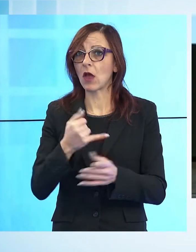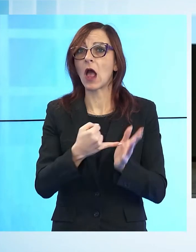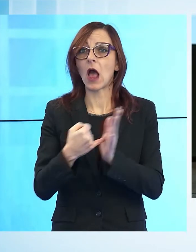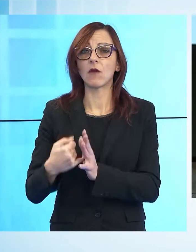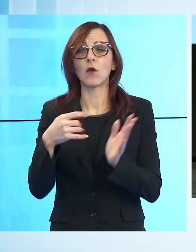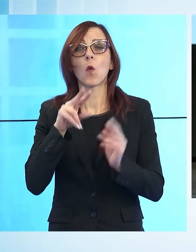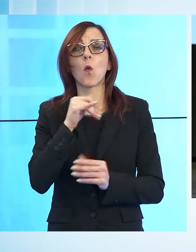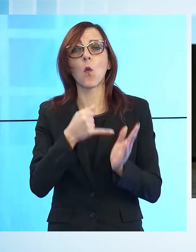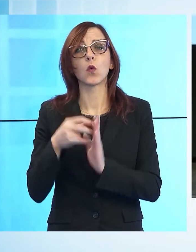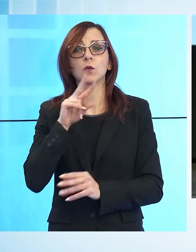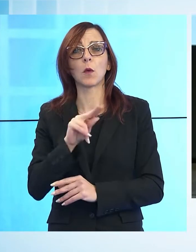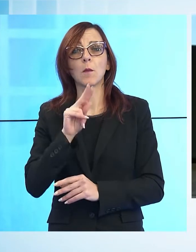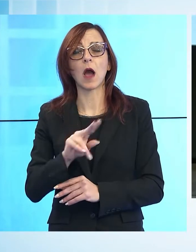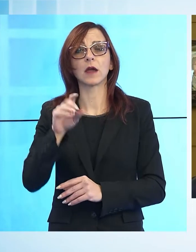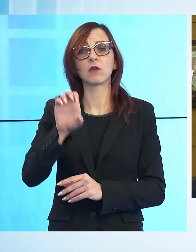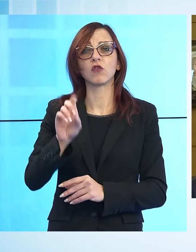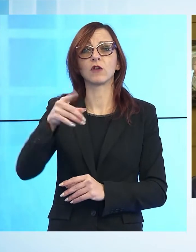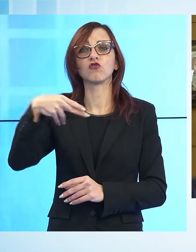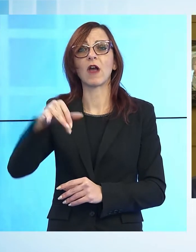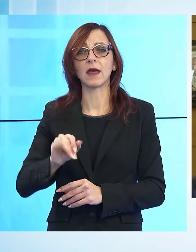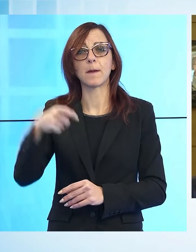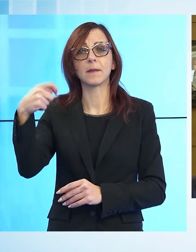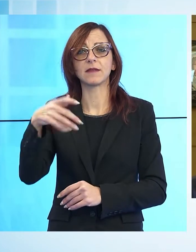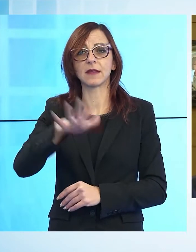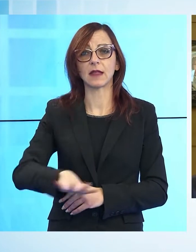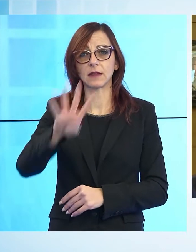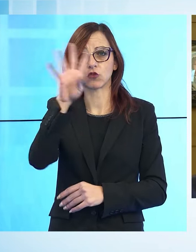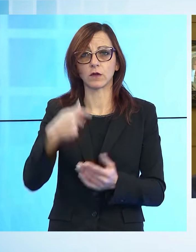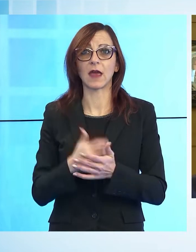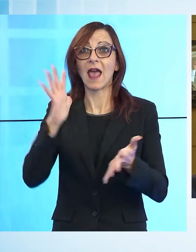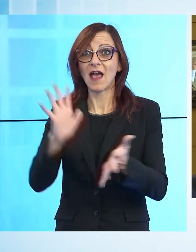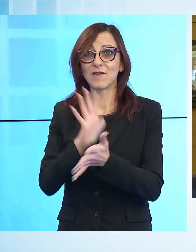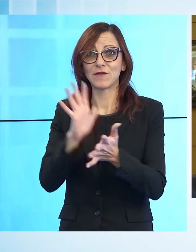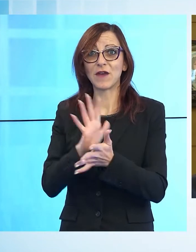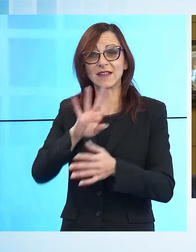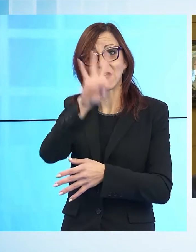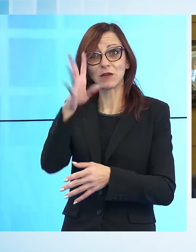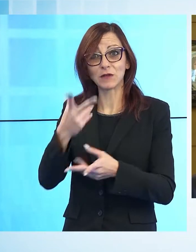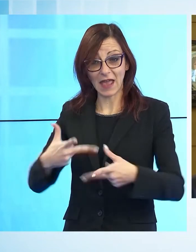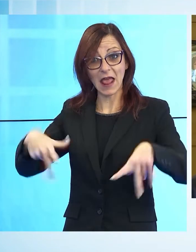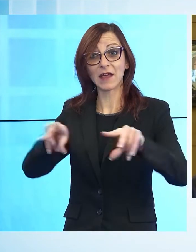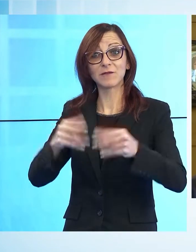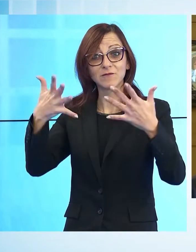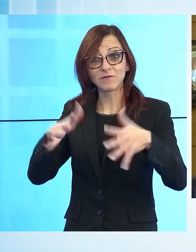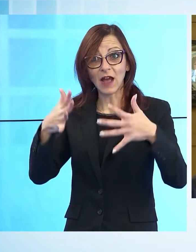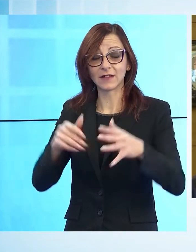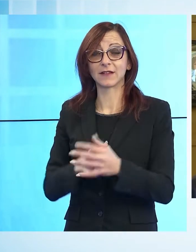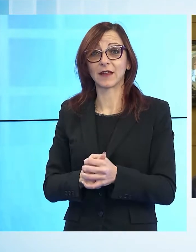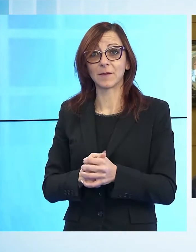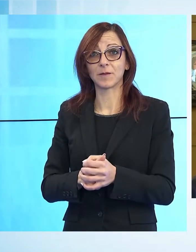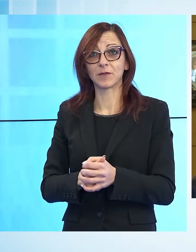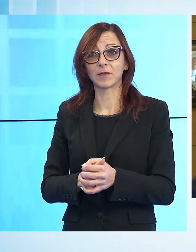governatore della Toscana, Eugenio Giani. La festa della Toscana l'abbiamo potuta rifare e l'abbiamo potuta rifare come avviene da